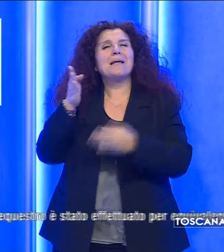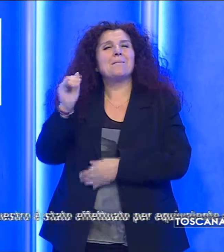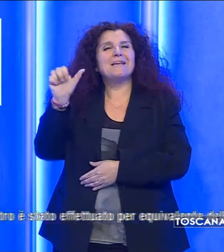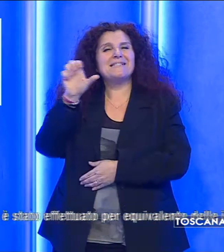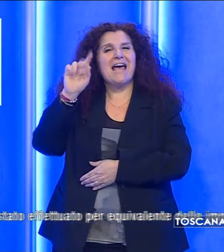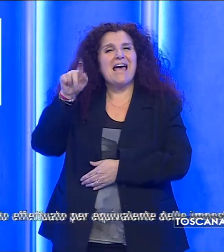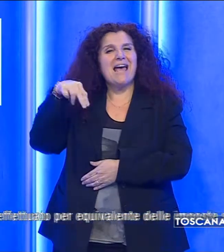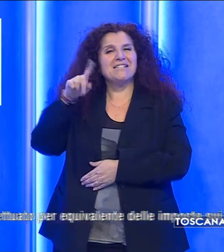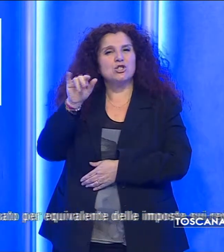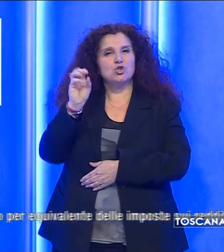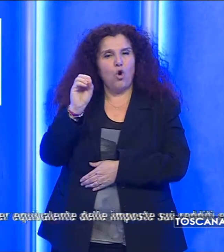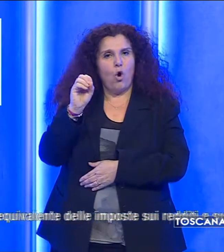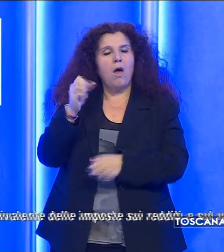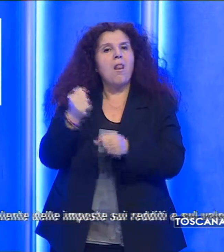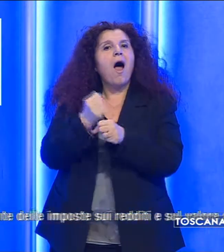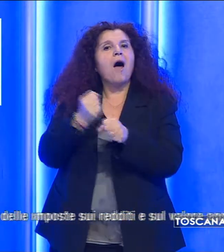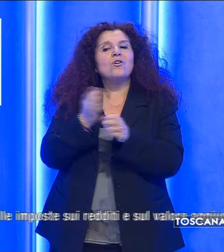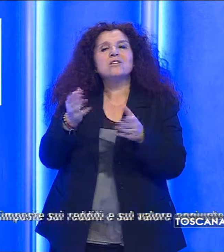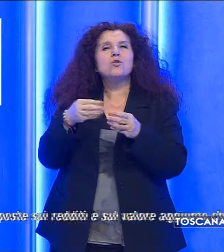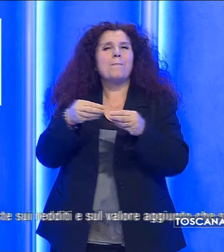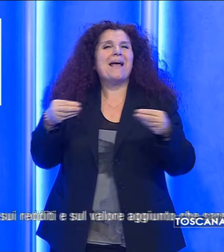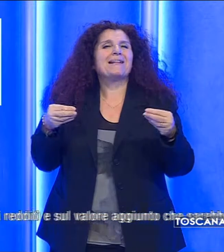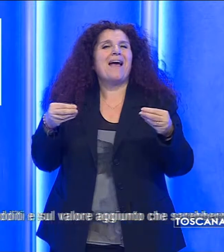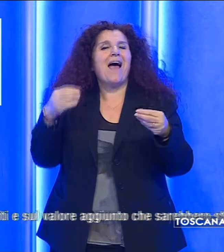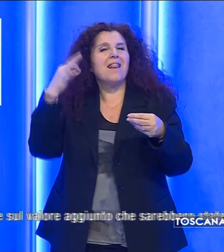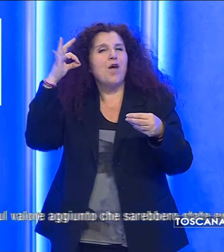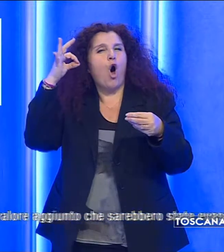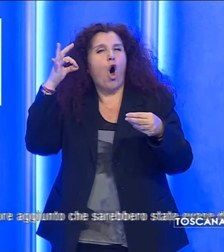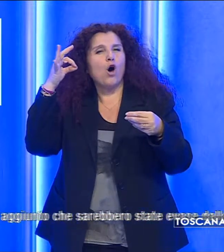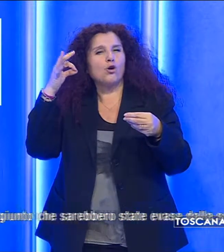operante nel settore dei metalli preziosi.